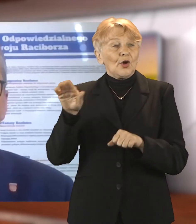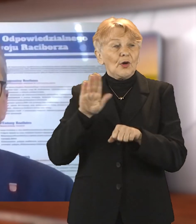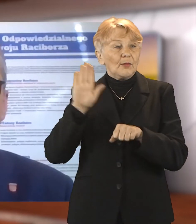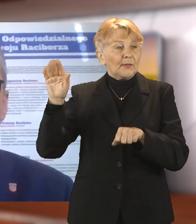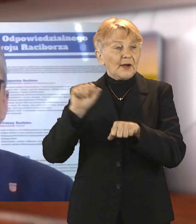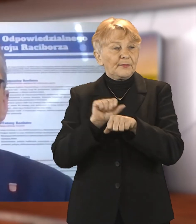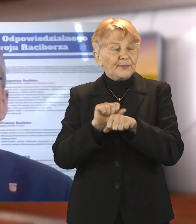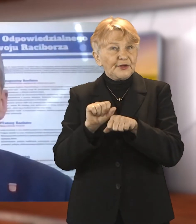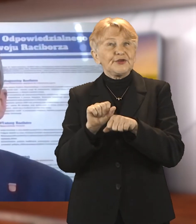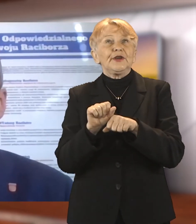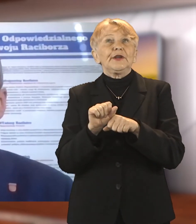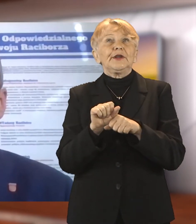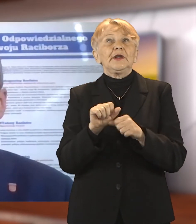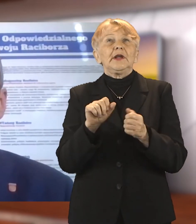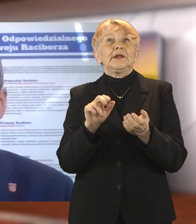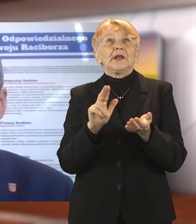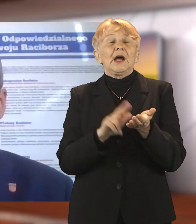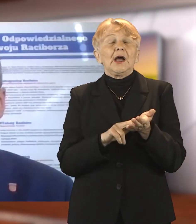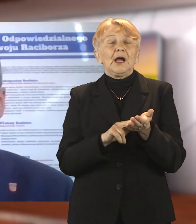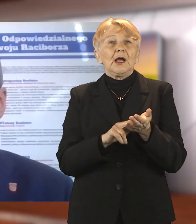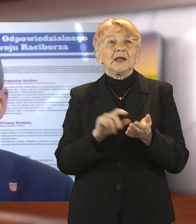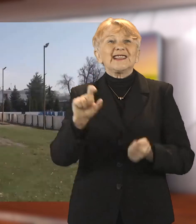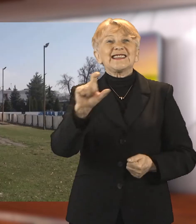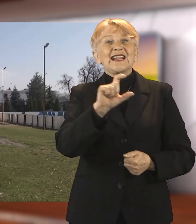miałby wielorakie funkcje.